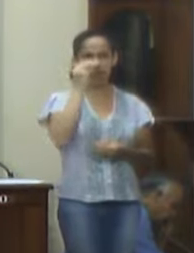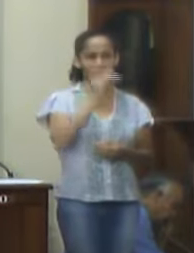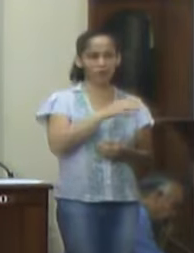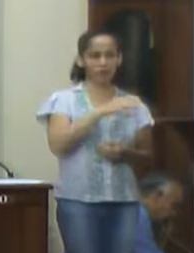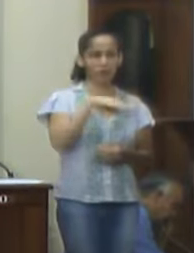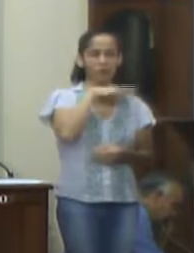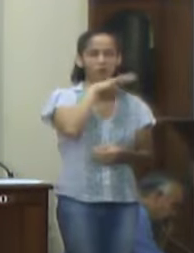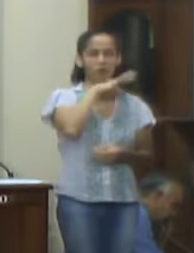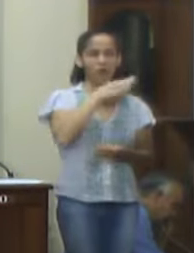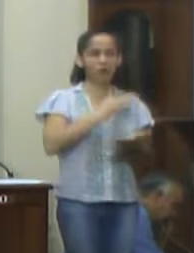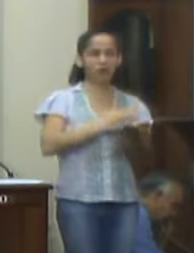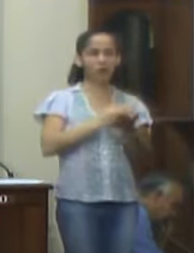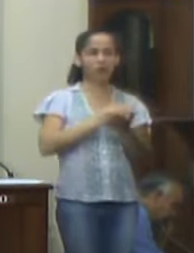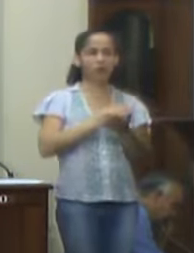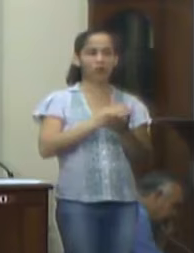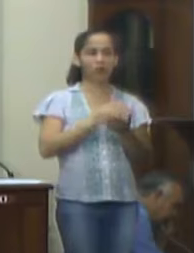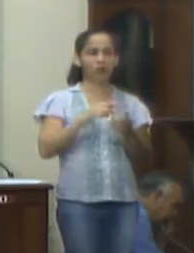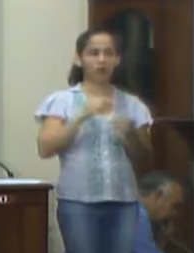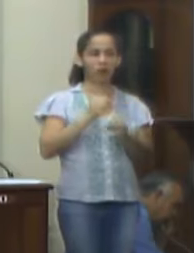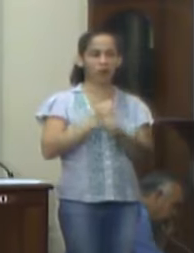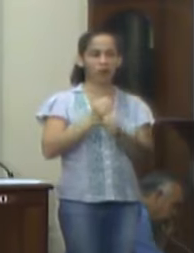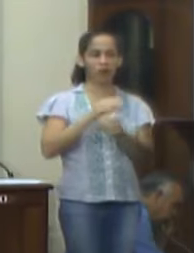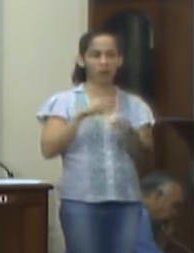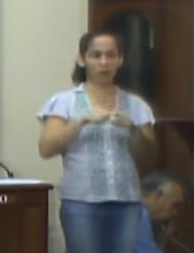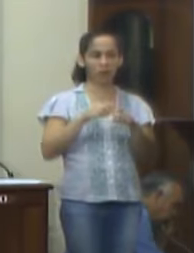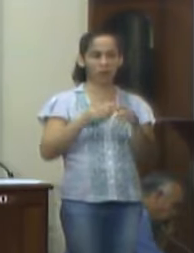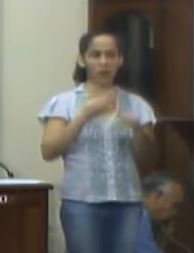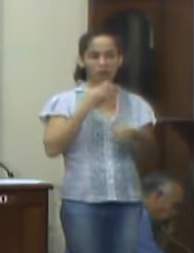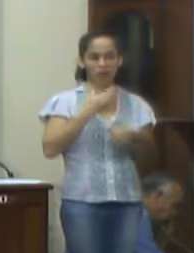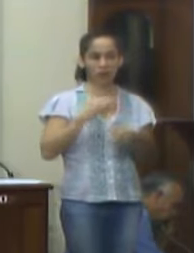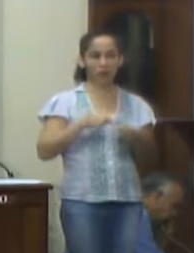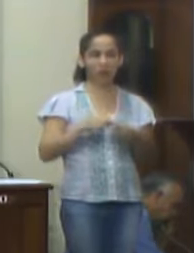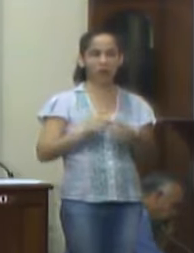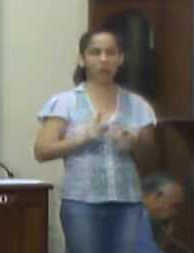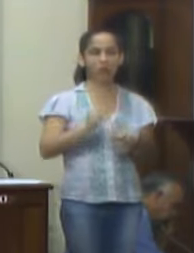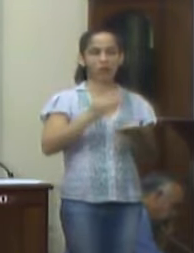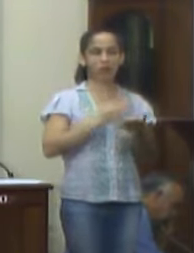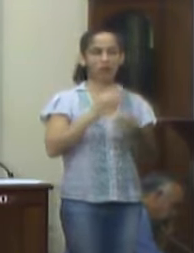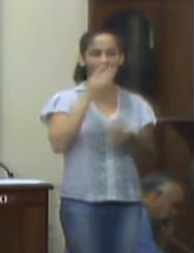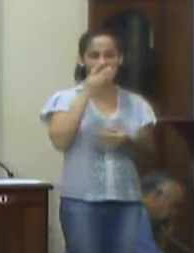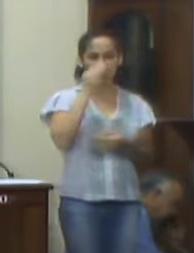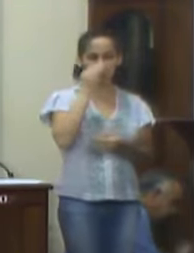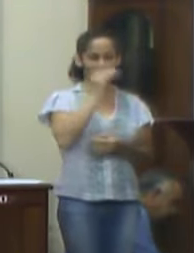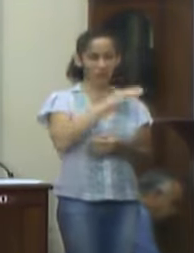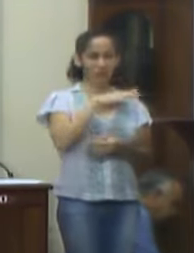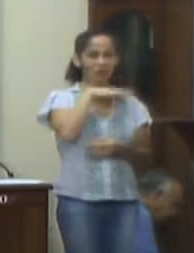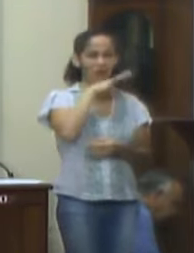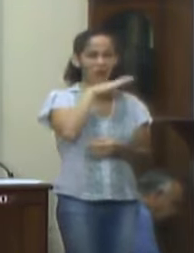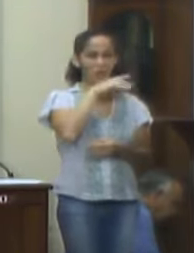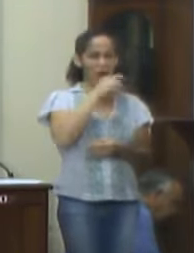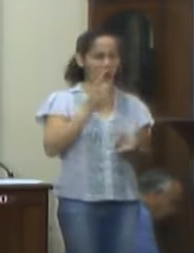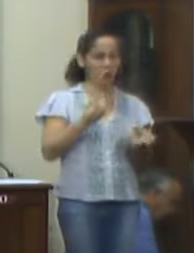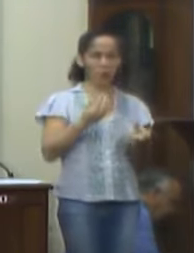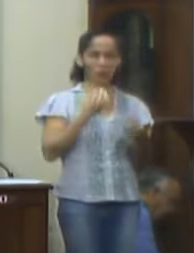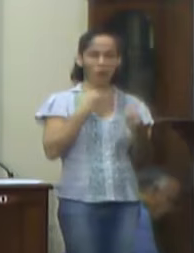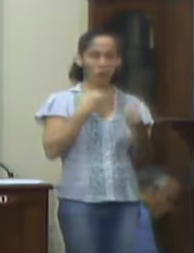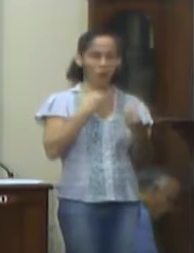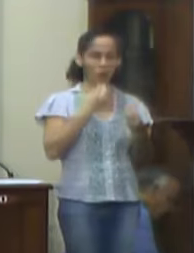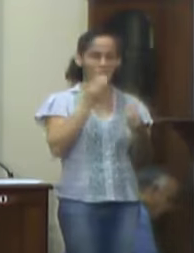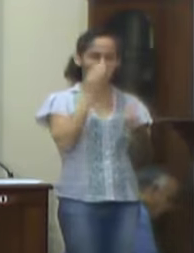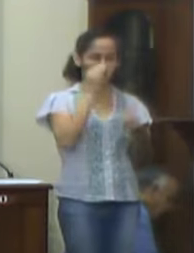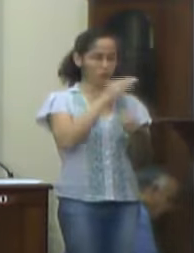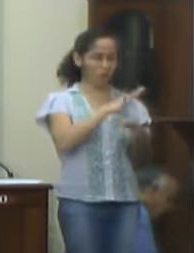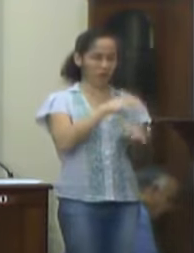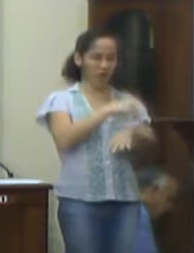no final e início do ano, sendo esse um período que aumenta consideravelmente o abandono de animais em todas as redes de comunicação do